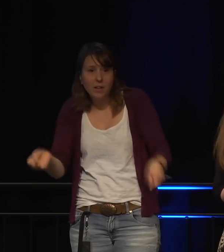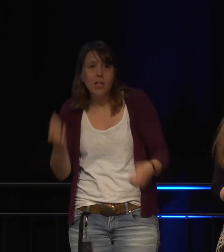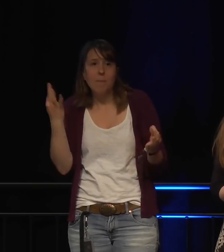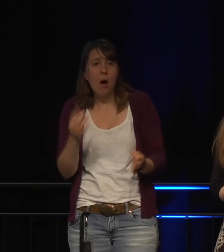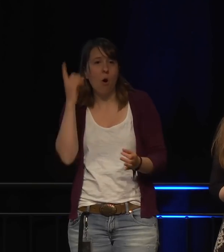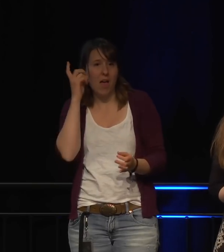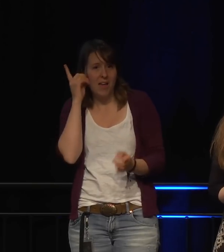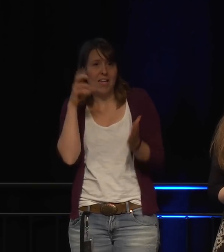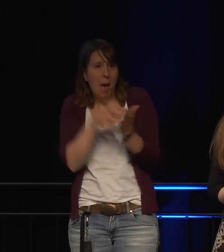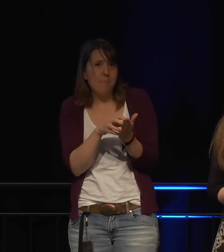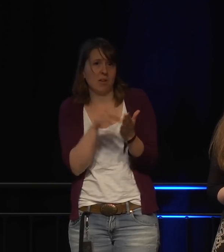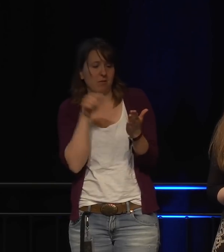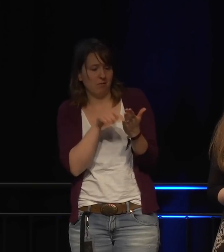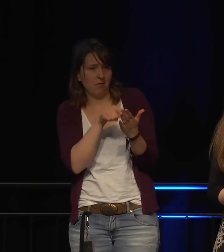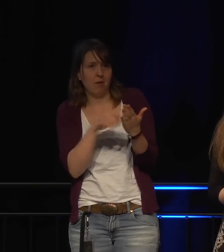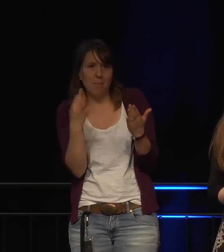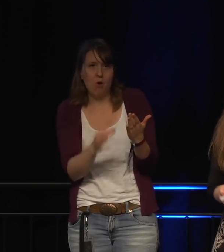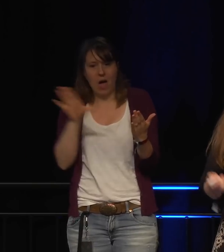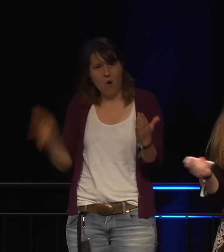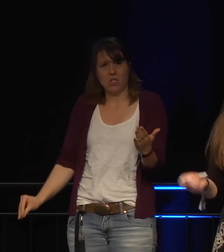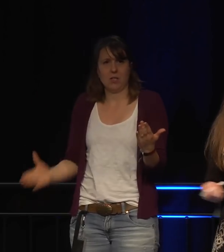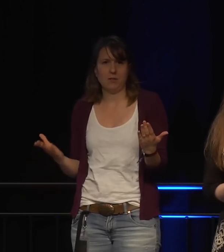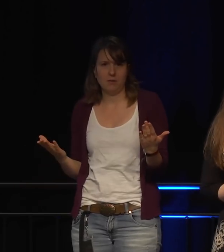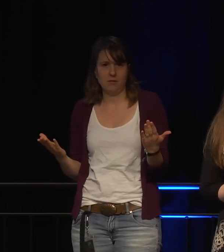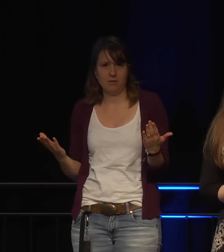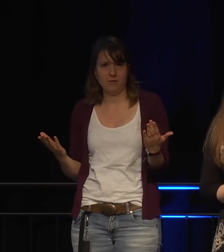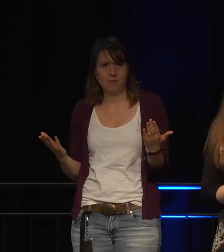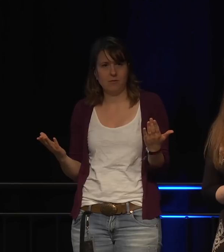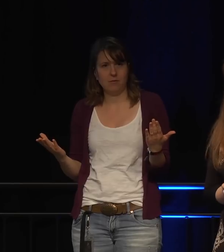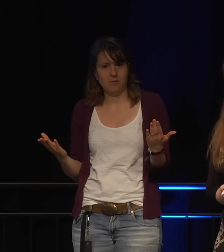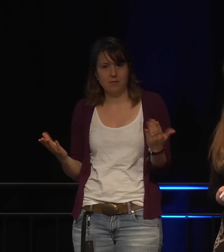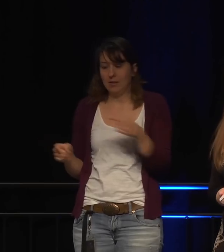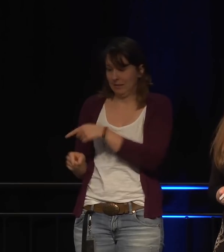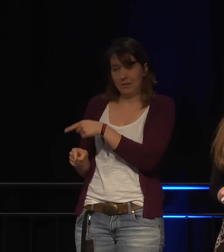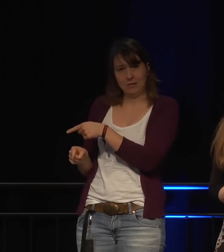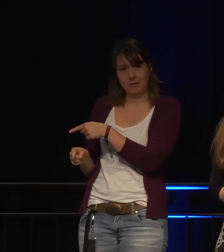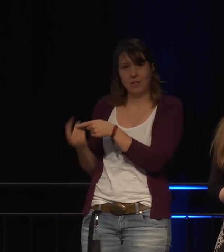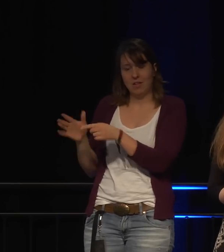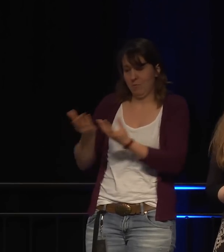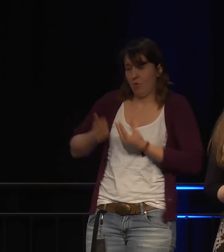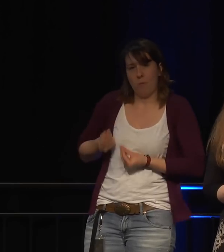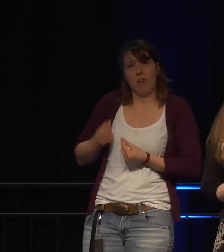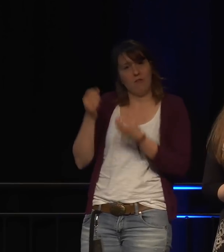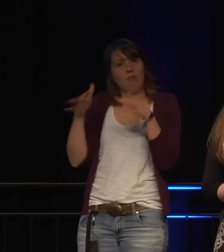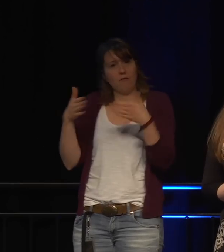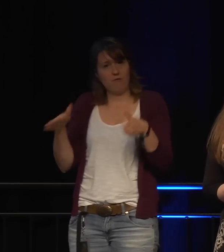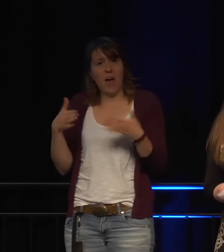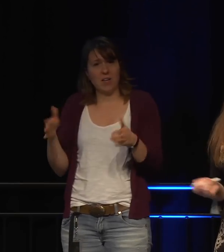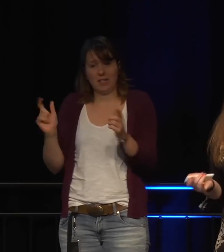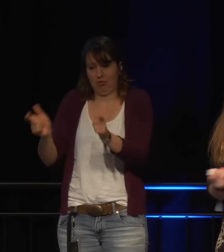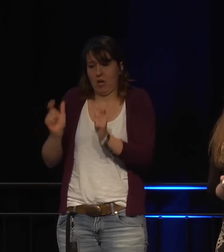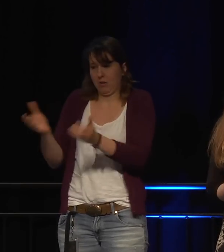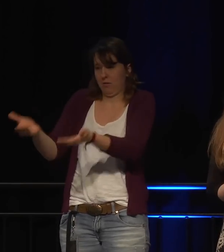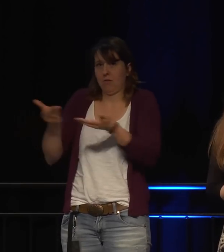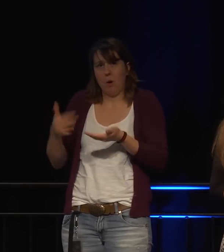andere Sache ist, wenn man dieses Geschenk zu Weihnachten